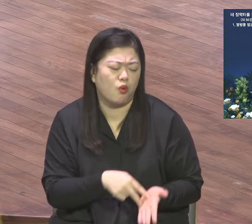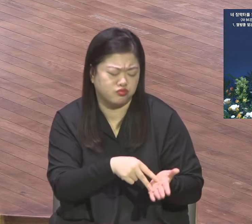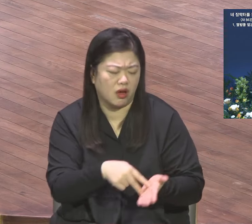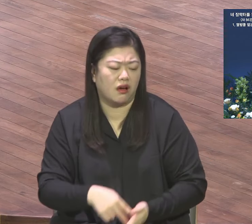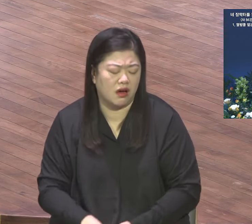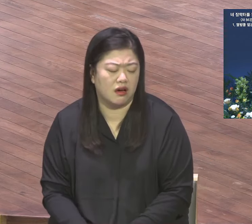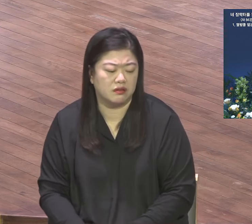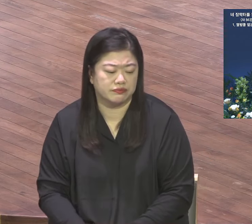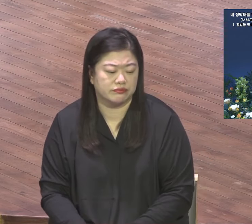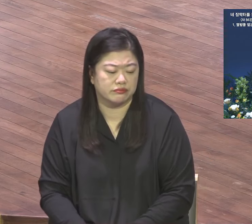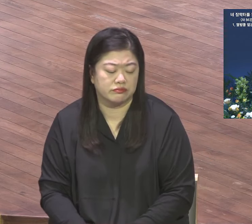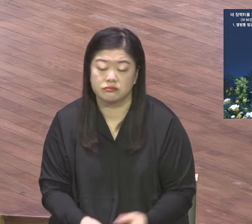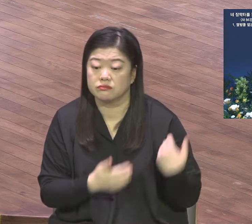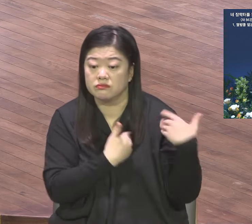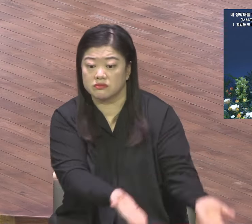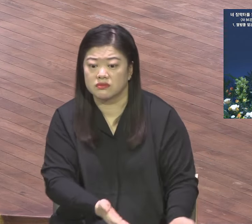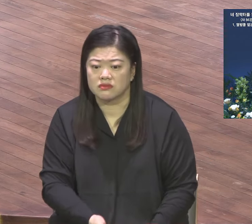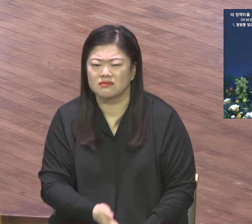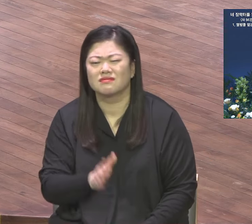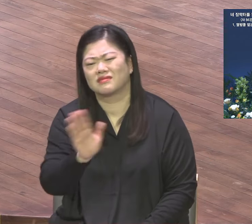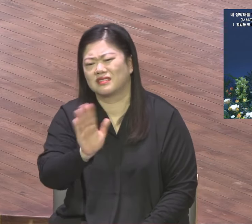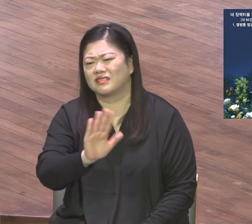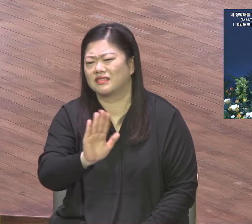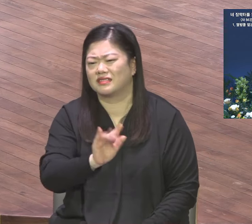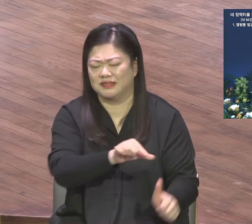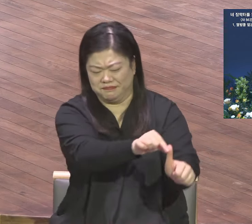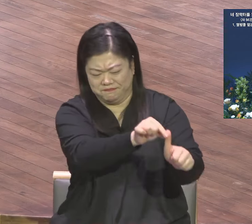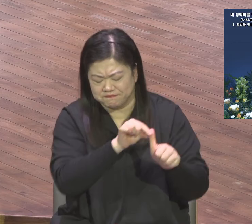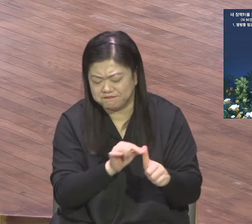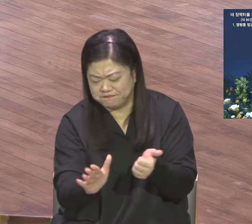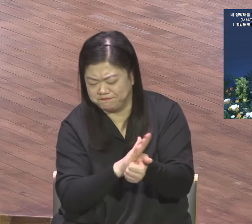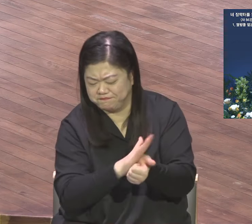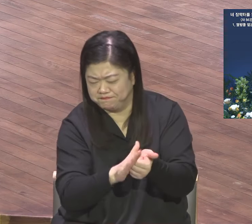영결위원회가 바로 대교구위원회와 권력요정도팀이다